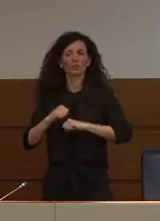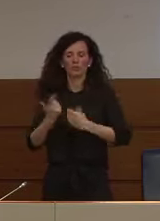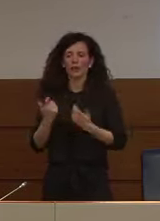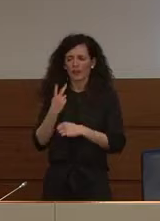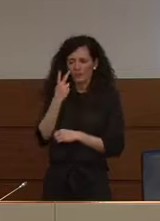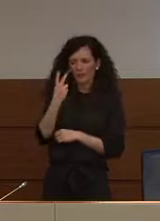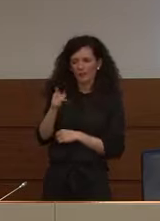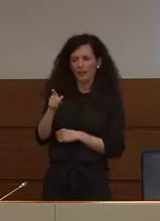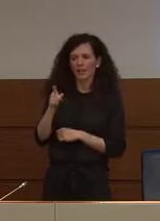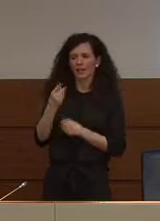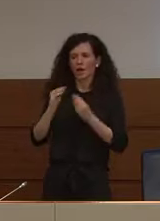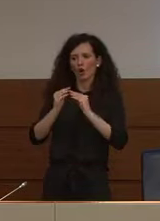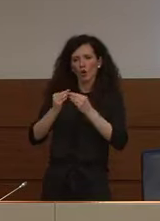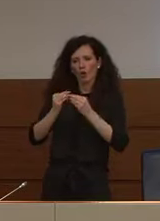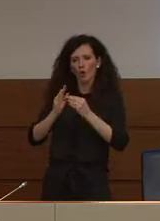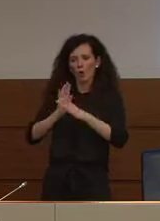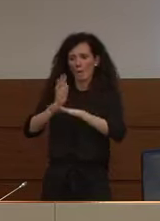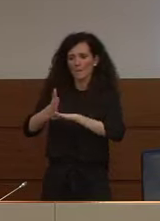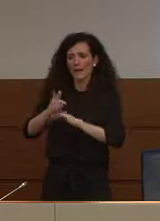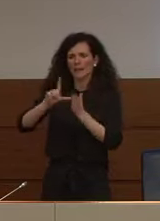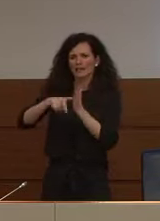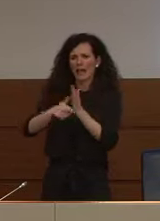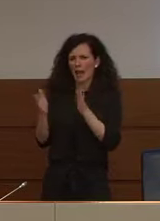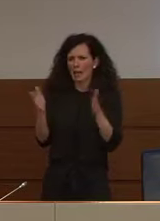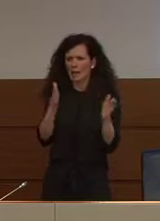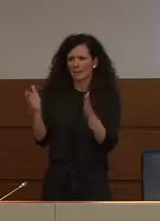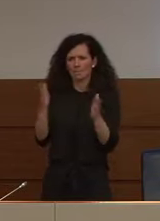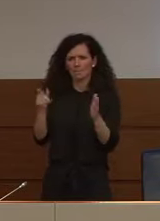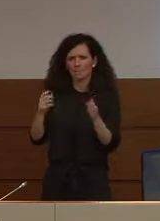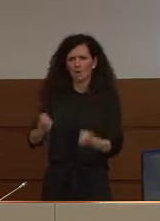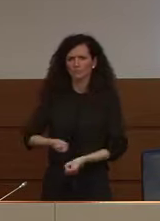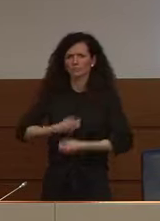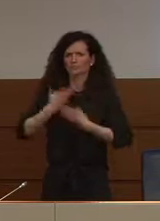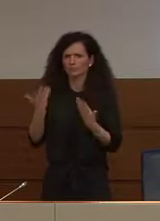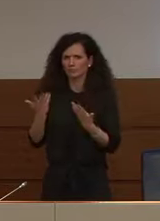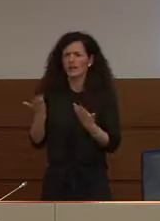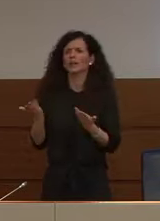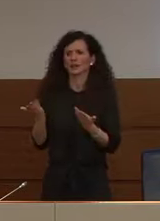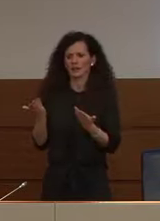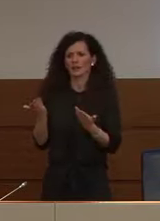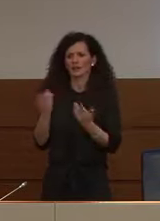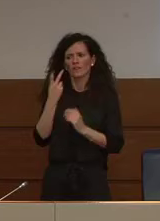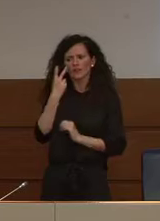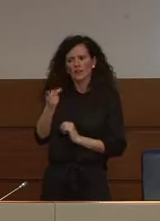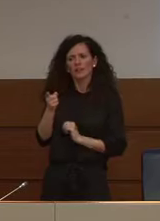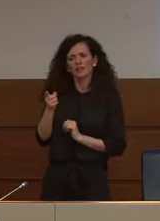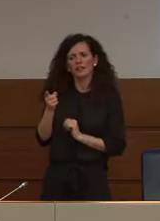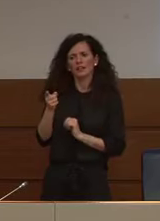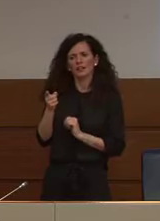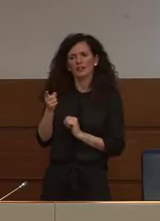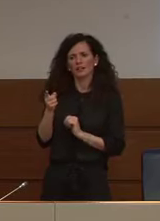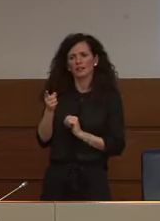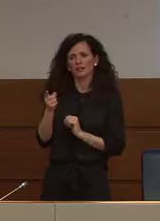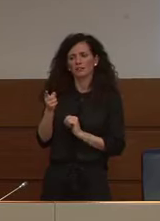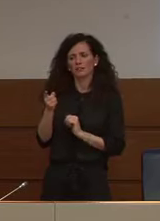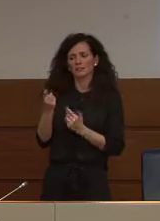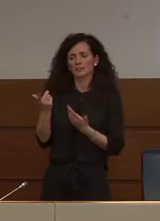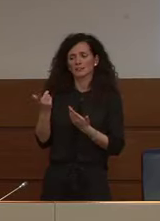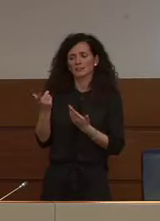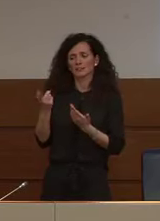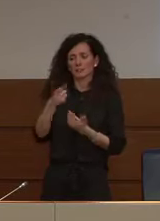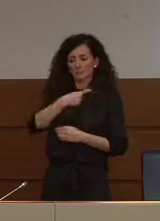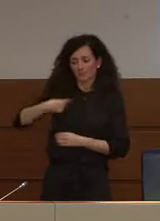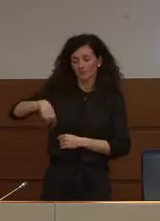'appropriato intervallo temporale quello che è l'efficacia su cui evidentemente